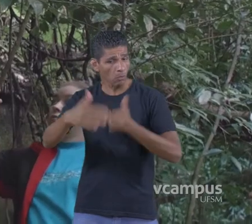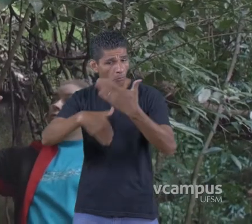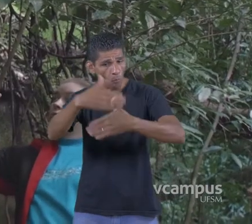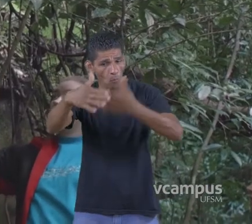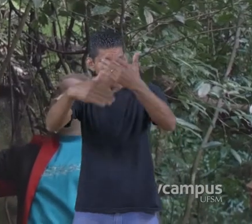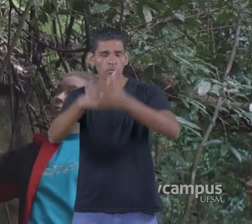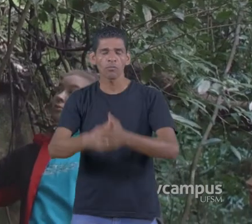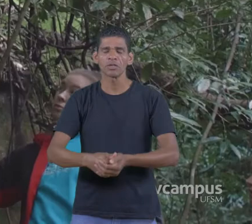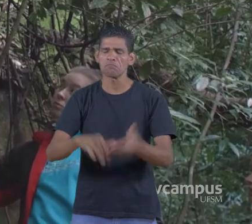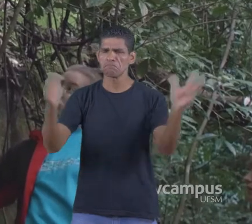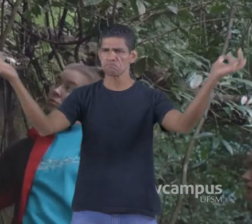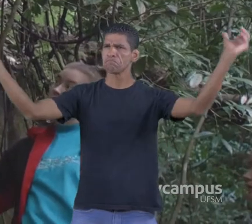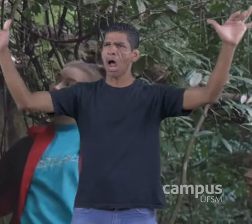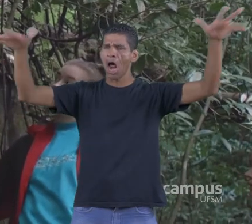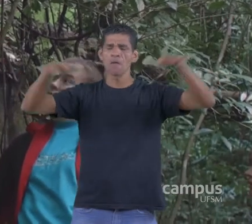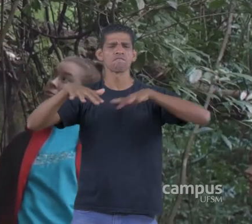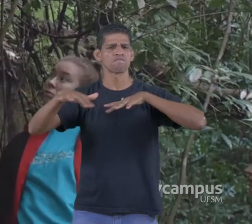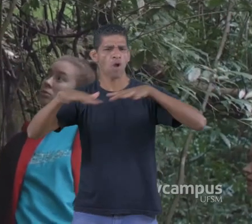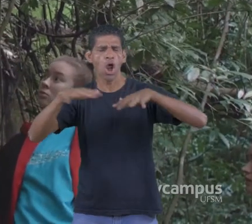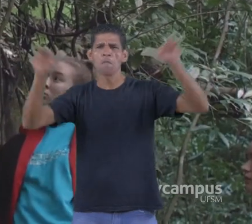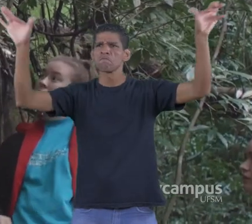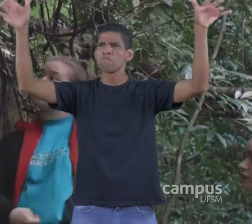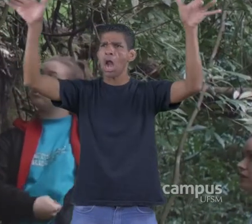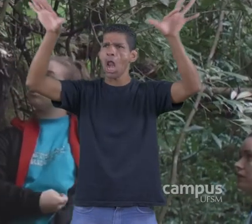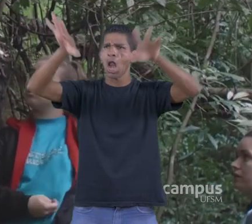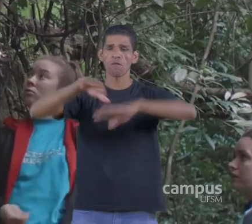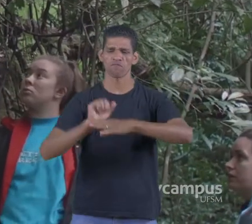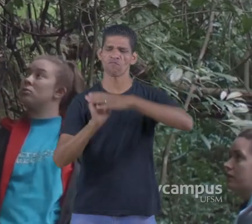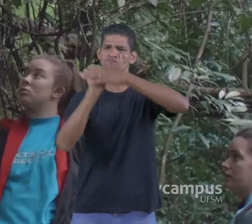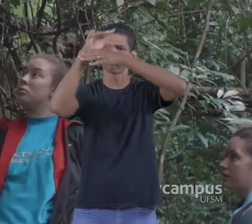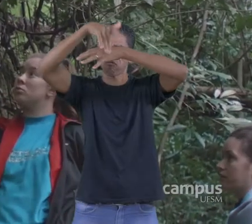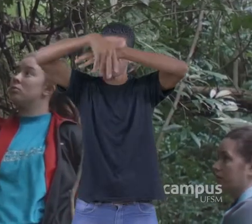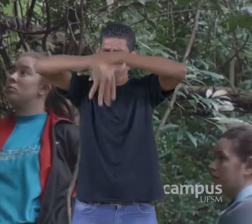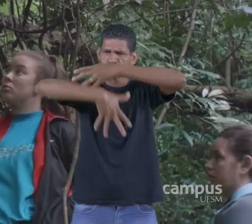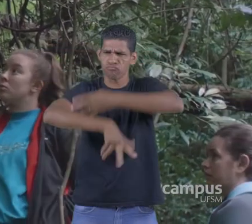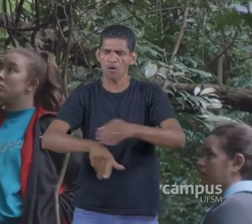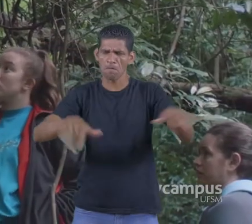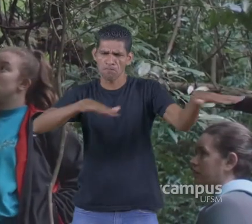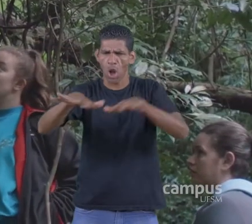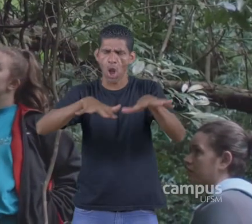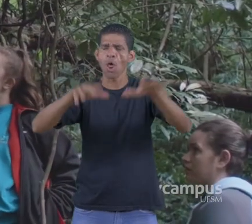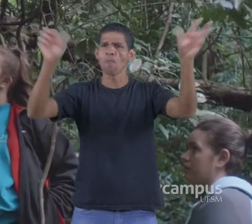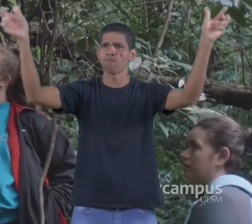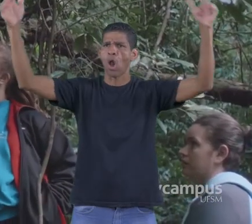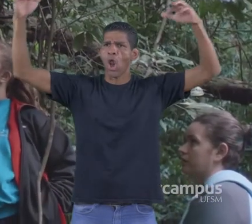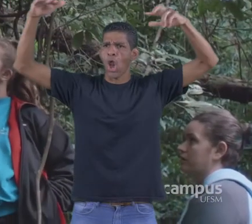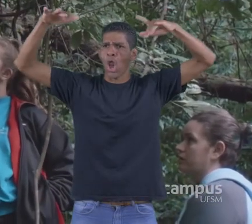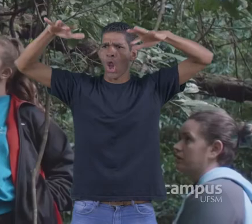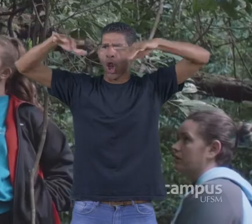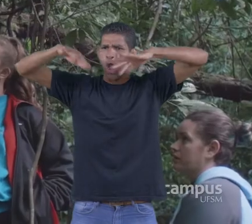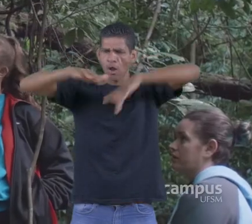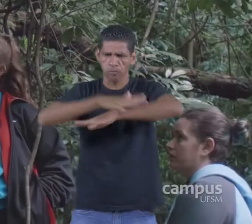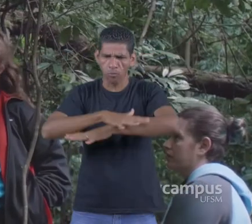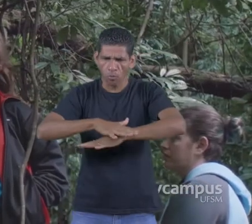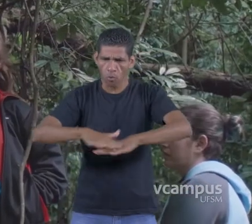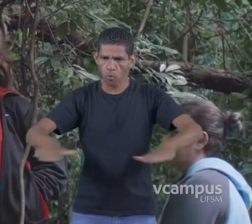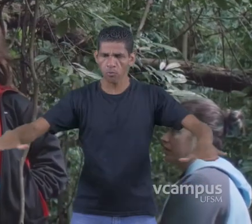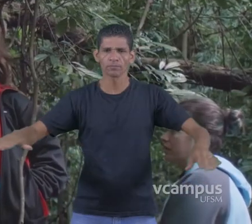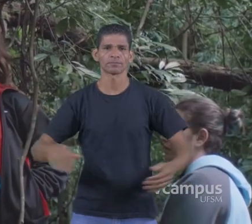Que foi Posteriormente Foi soterrado Por um grande Derrame vulcânico Ou seja Um grande derrame de lava